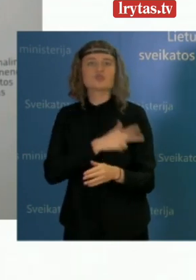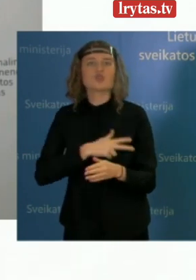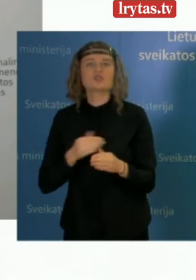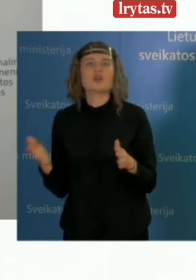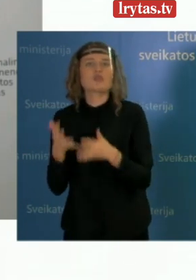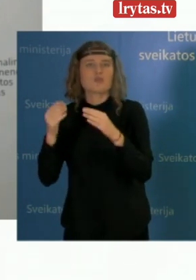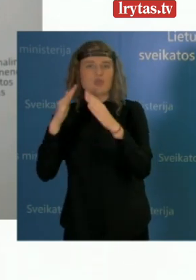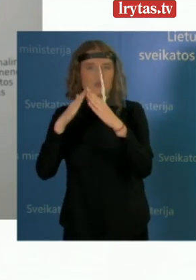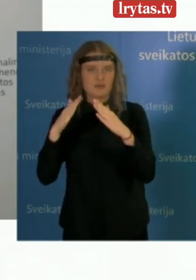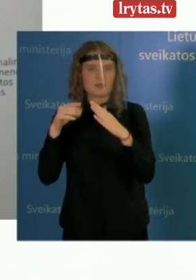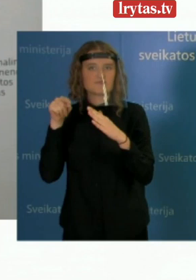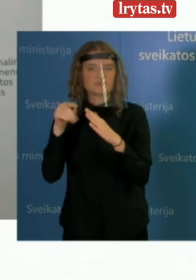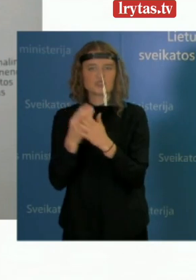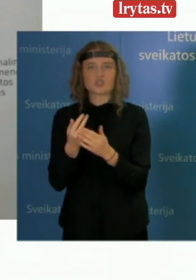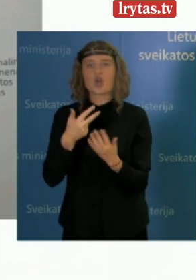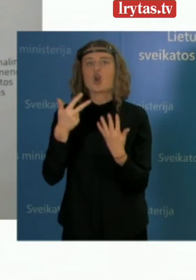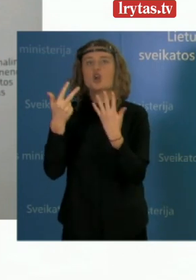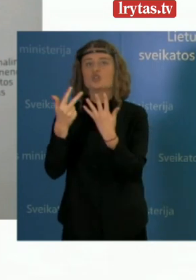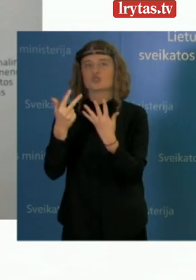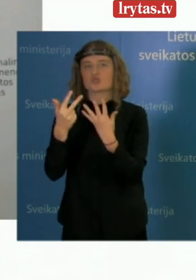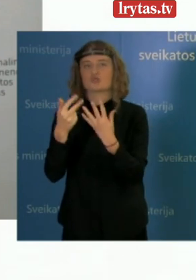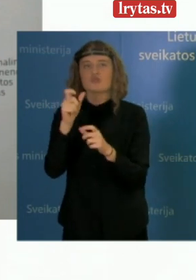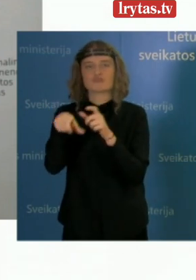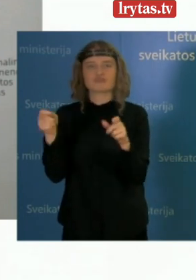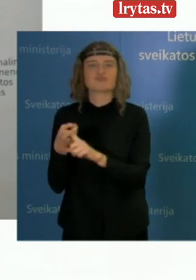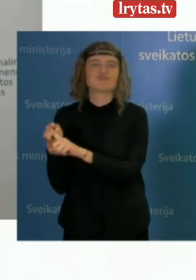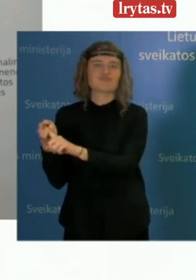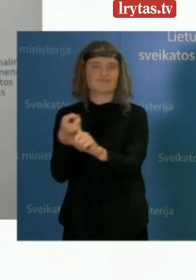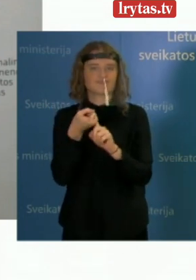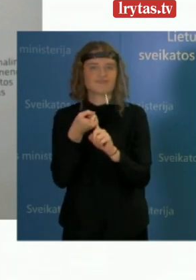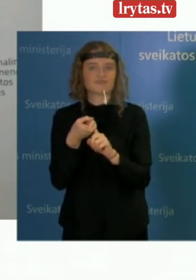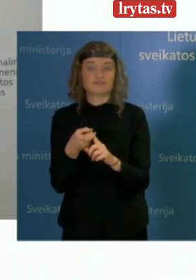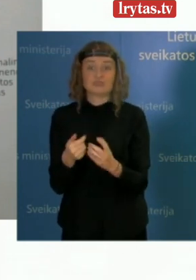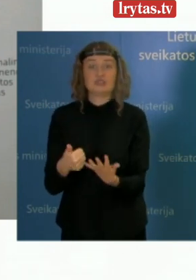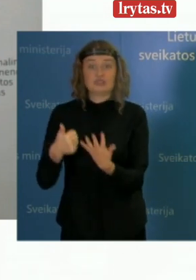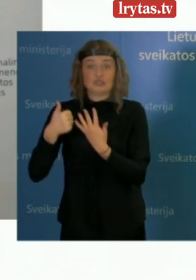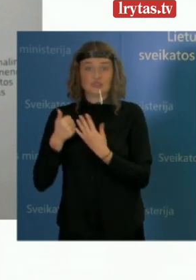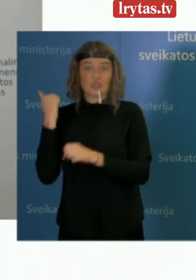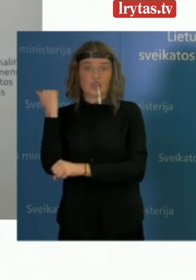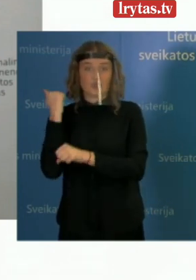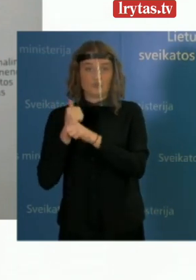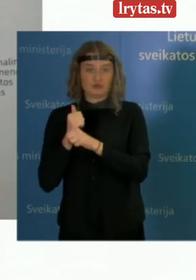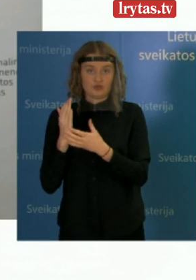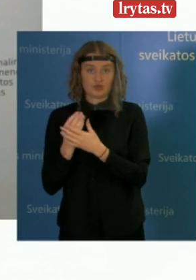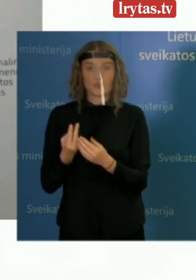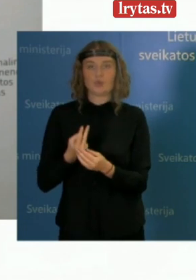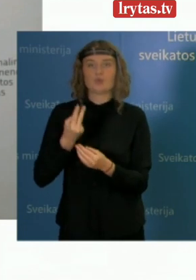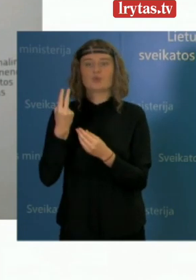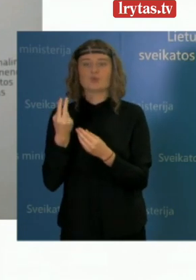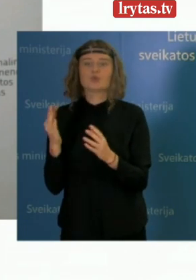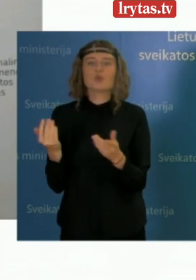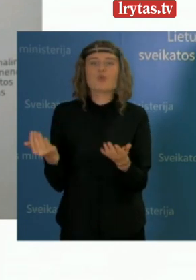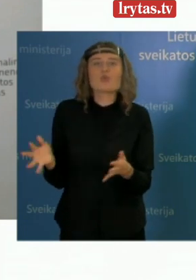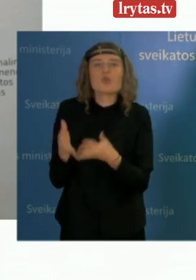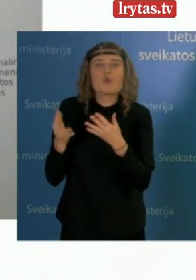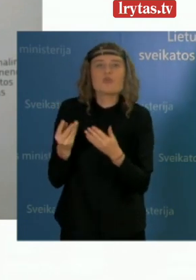kur iš viso patvirtiname 8 COVID-19 lygos atvejus, iš kurių šeši yra darbuotojai ir du įsteigos globotiniai. Taip pat